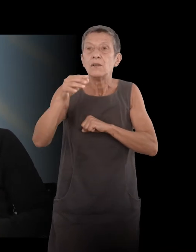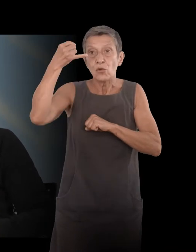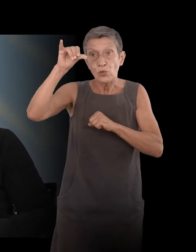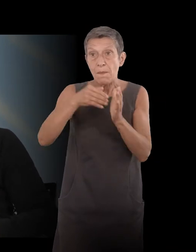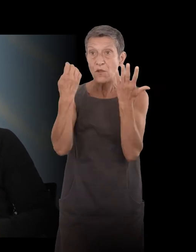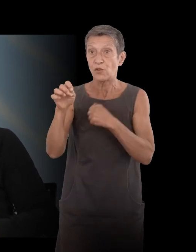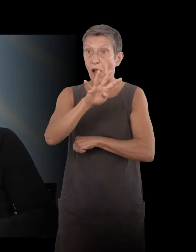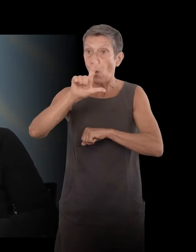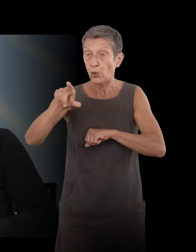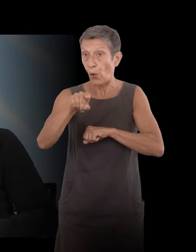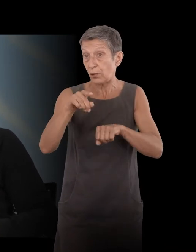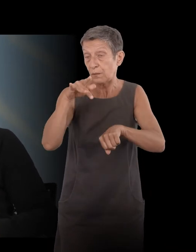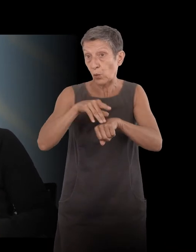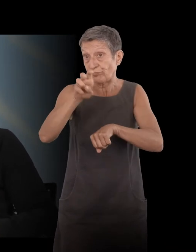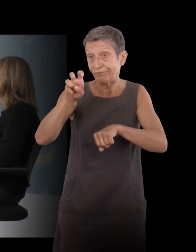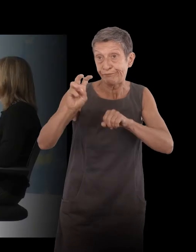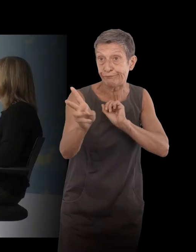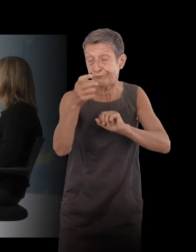And I was asked this first question, I was asked,